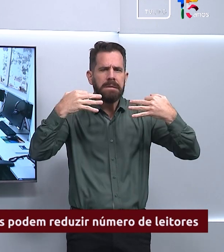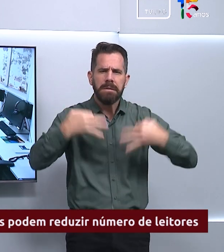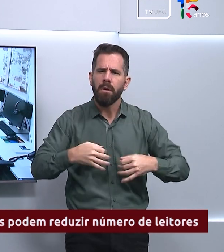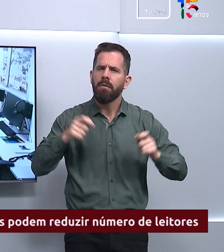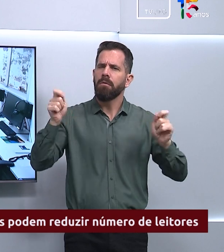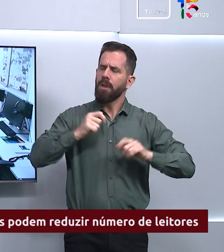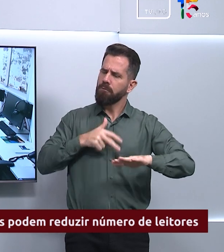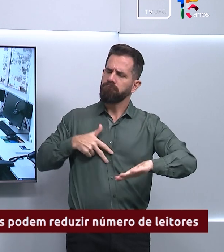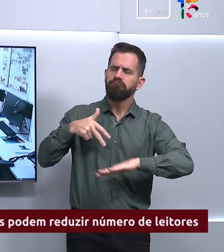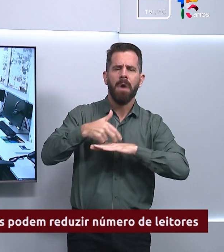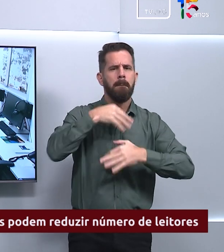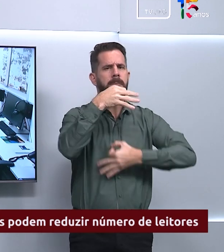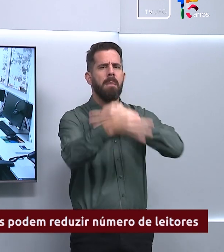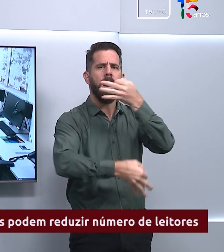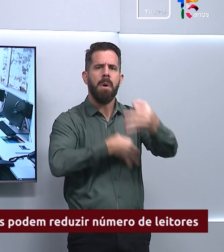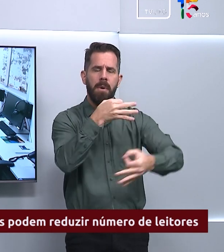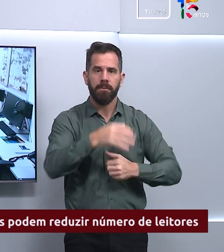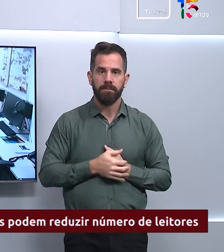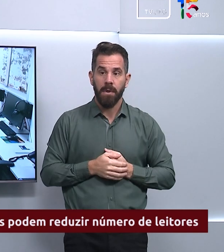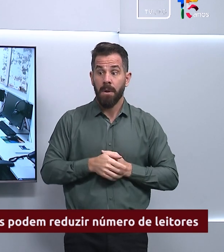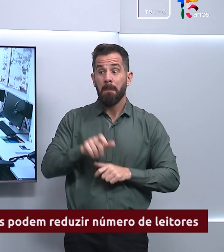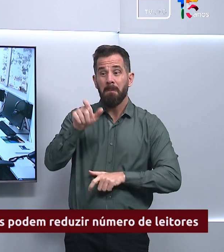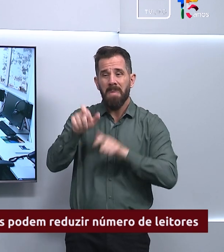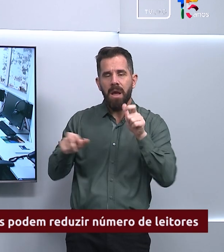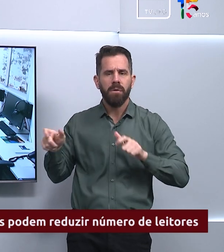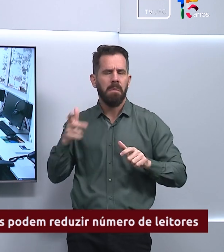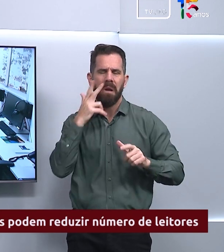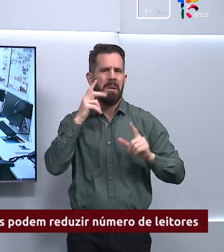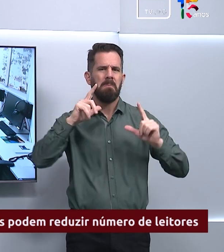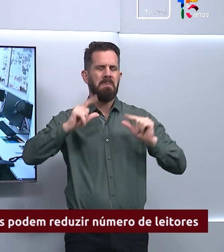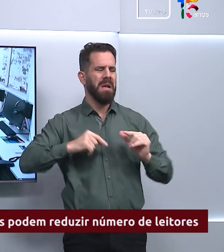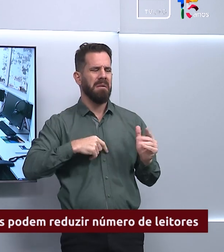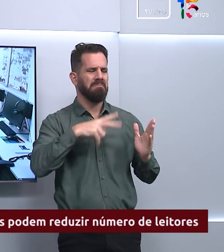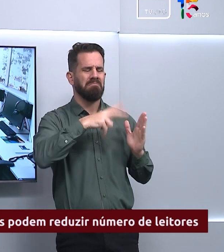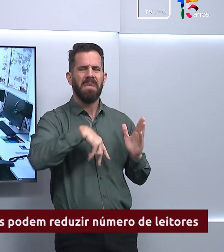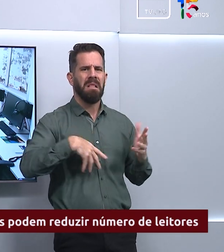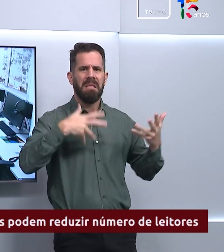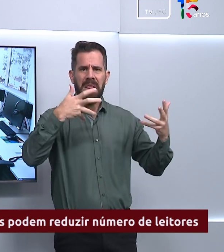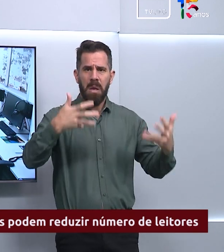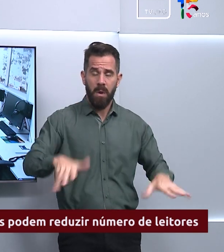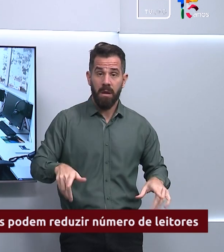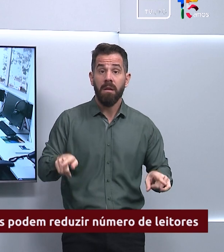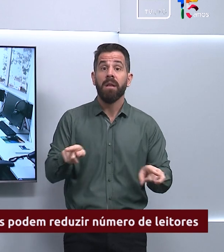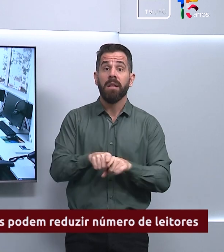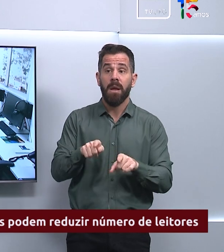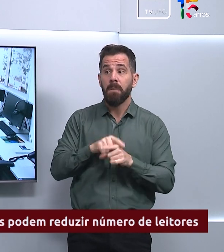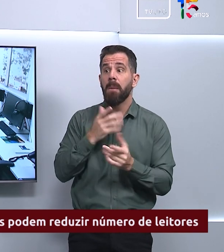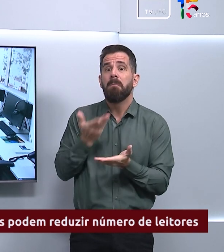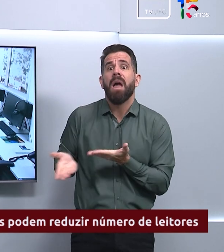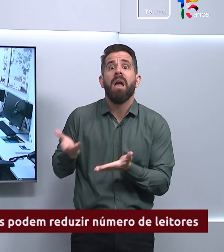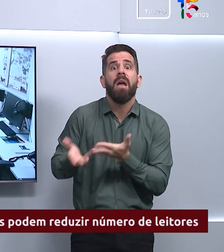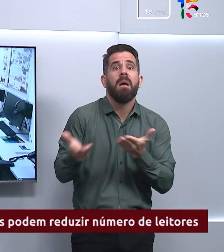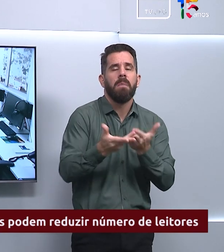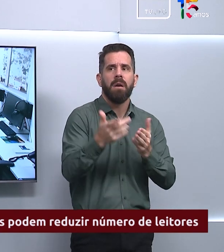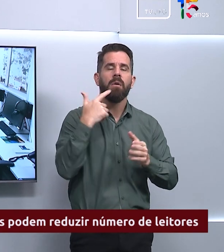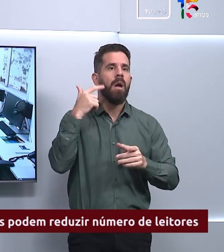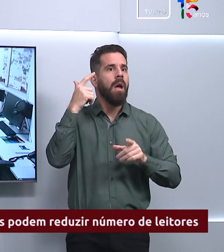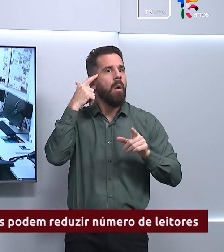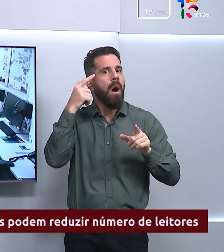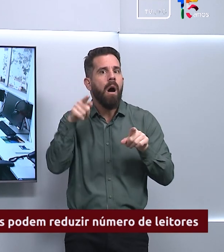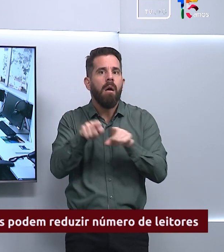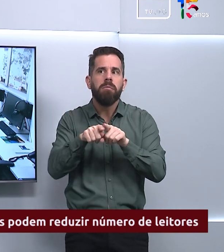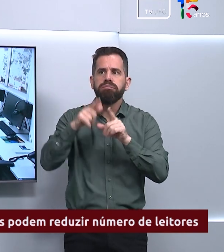Com menos pessoas dedicando tempo à leitura, há um risco de redução na diversidade de pensamento e na